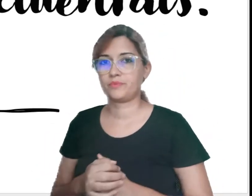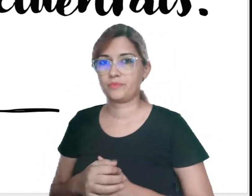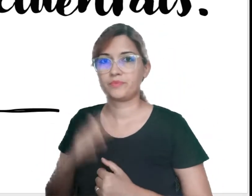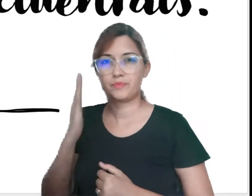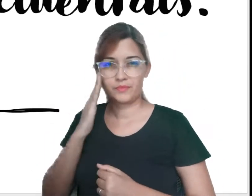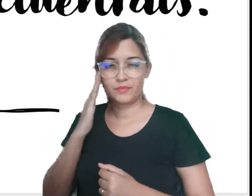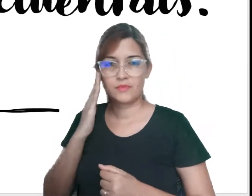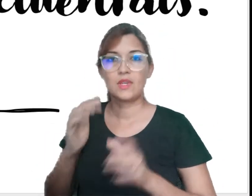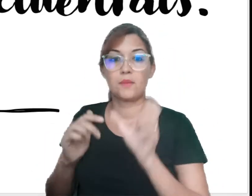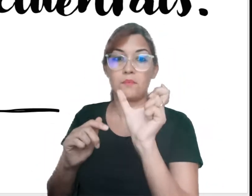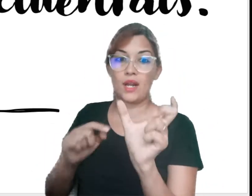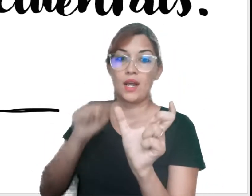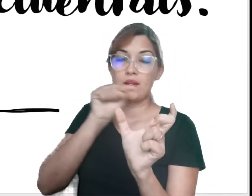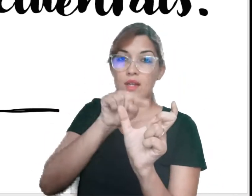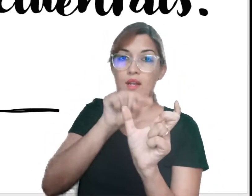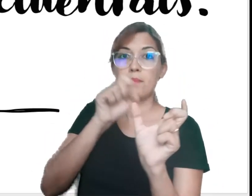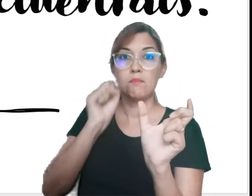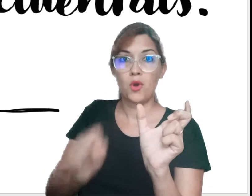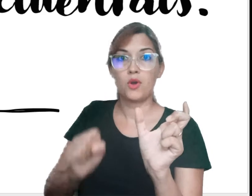assumir a função de preposição ou não.